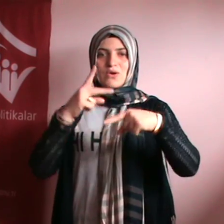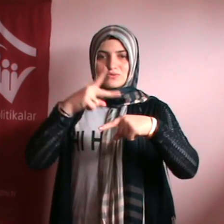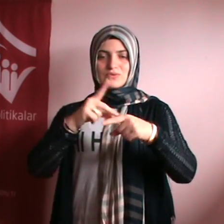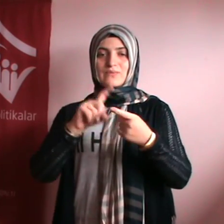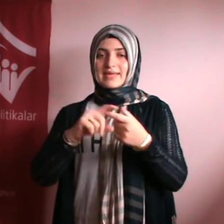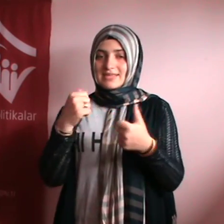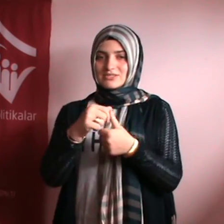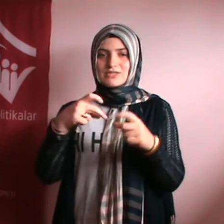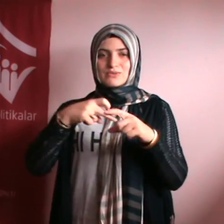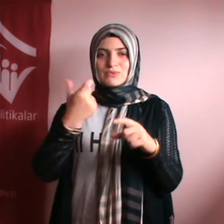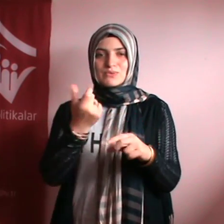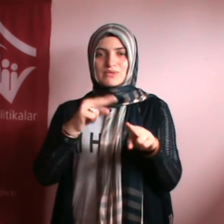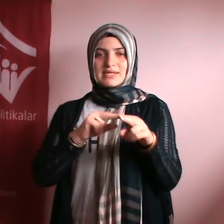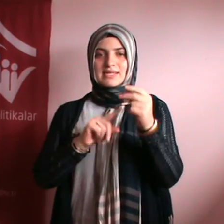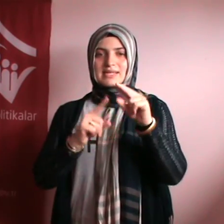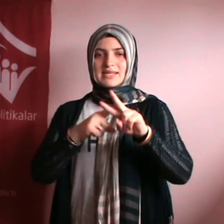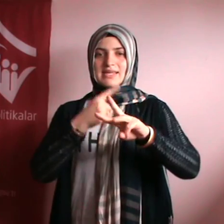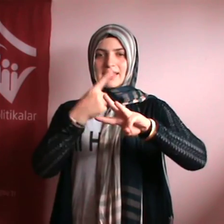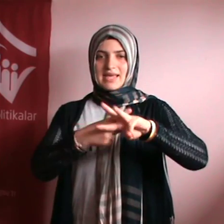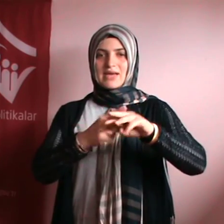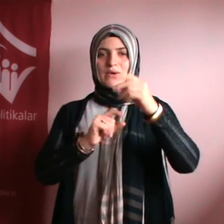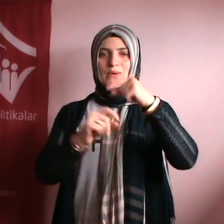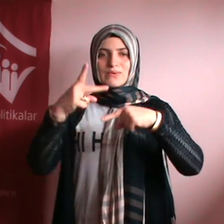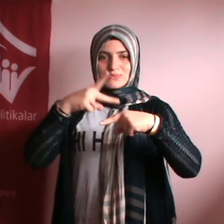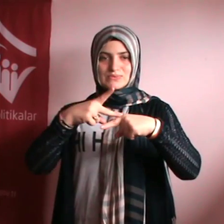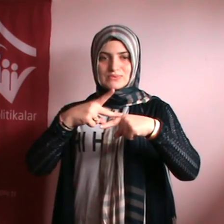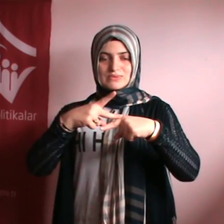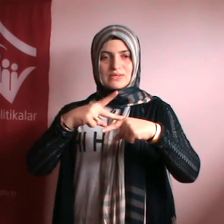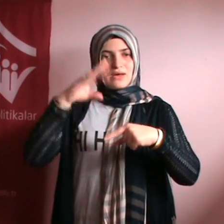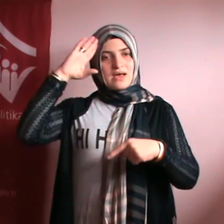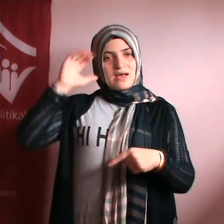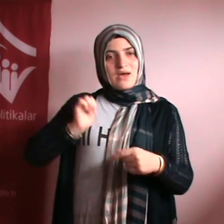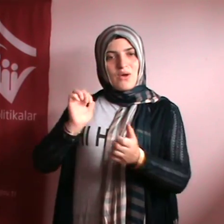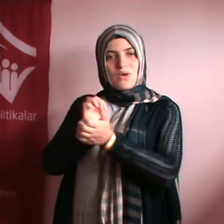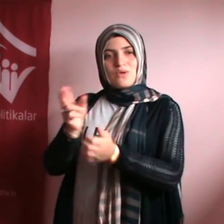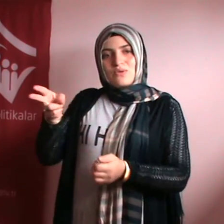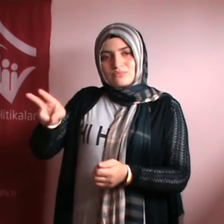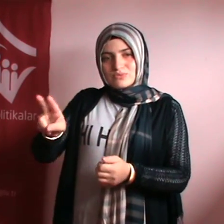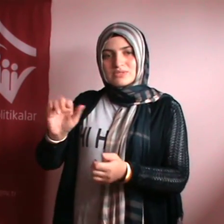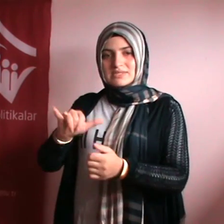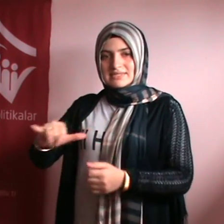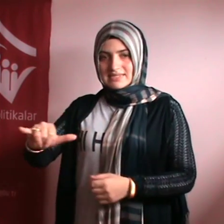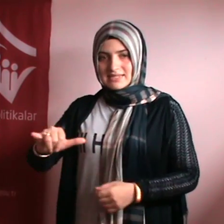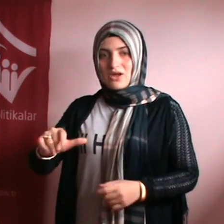gönül eğitçilerine ve il müdürlüğümüze bağlı kuruluşlarımızdan hizmet alan yaşlılarımıza, çocuklarımıza Ramazan ilk iftar yemeğini verdi.